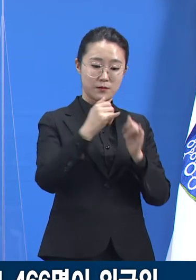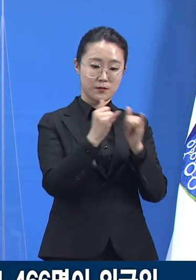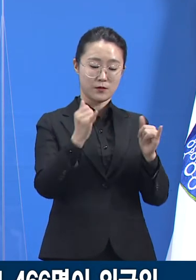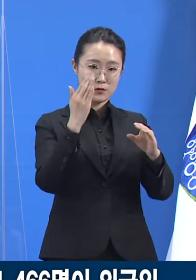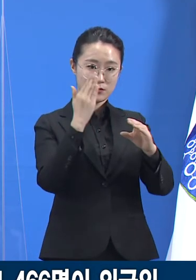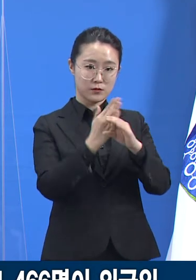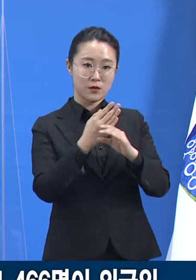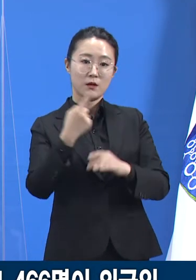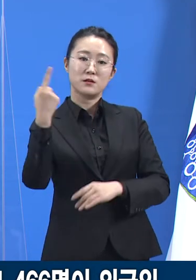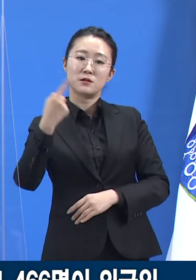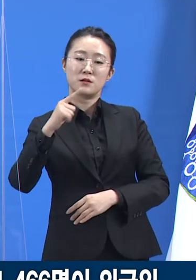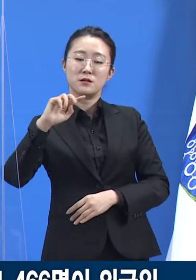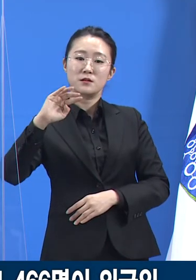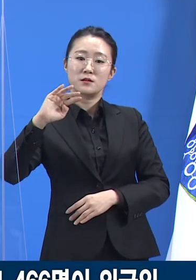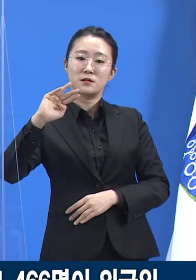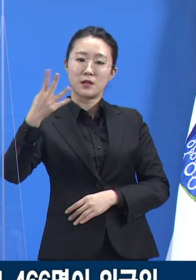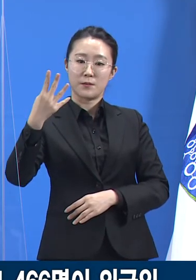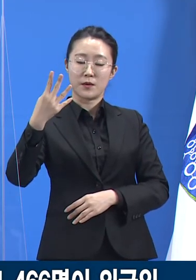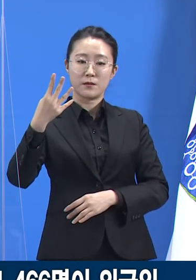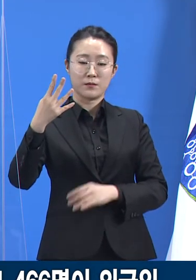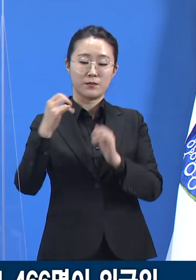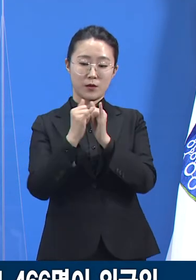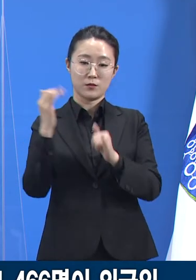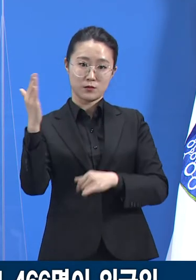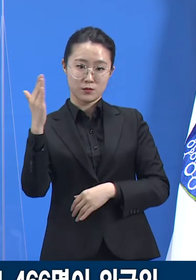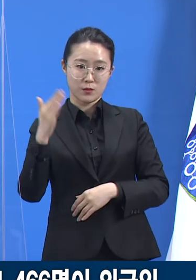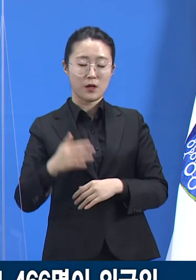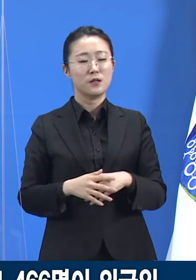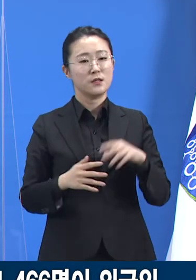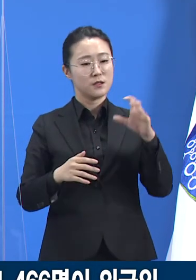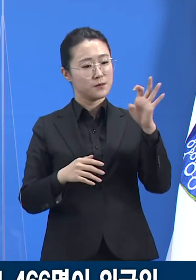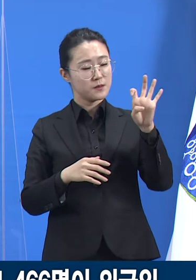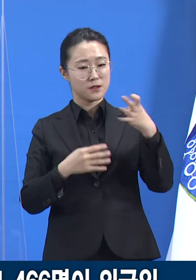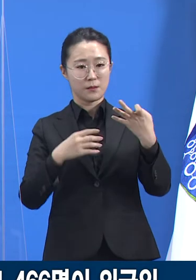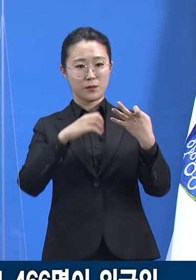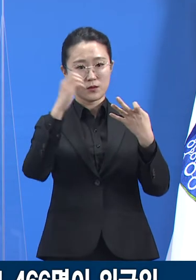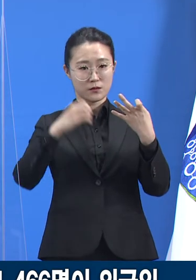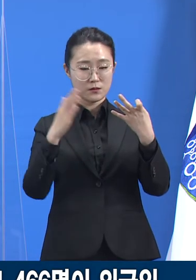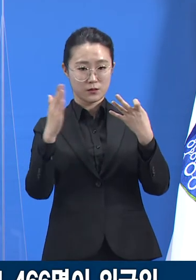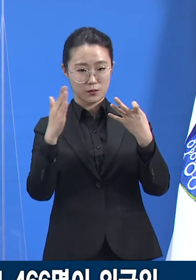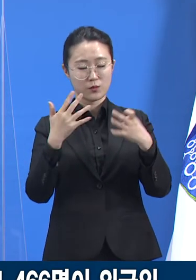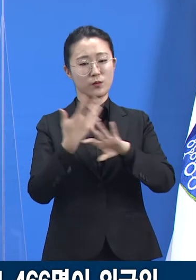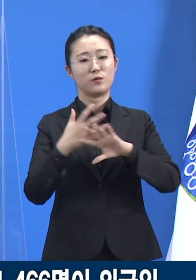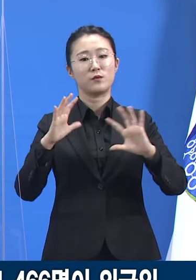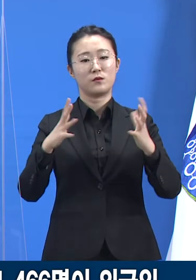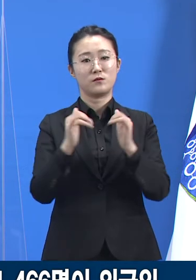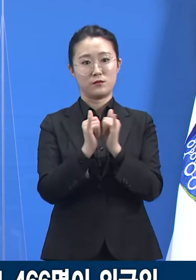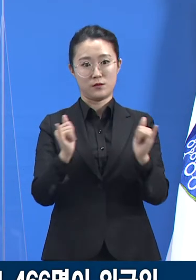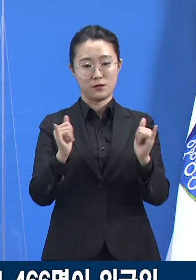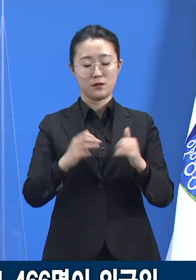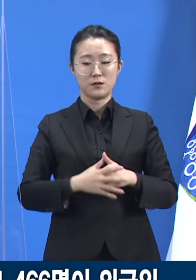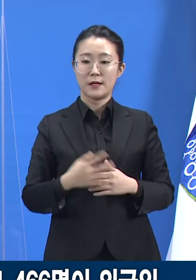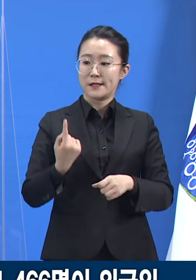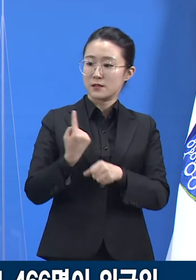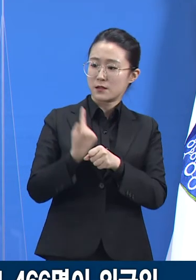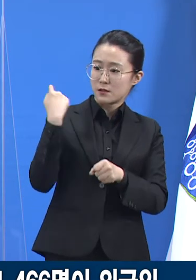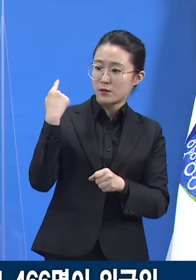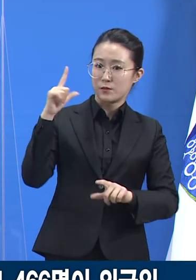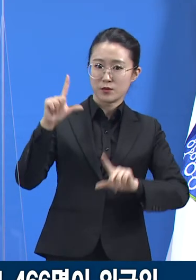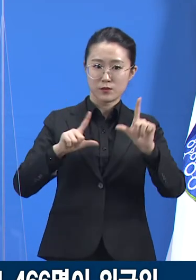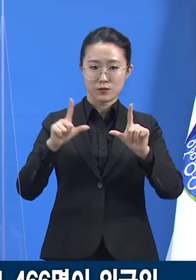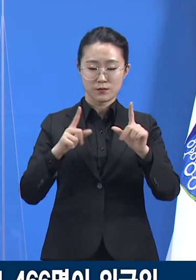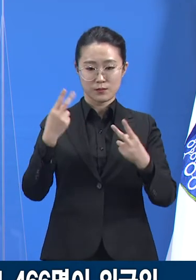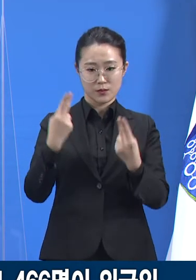약 14.1%가 외국인으로 분류되고 전년도 대비 약 83% 증가하였습니다.